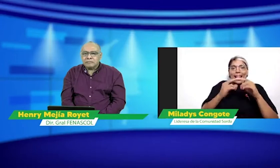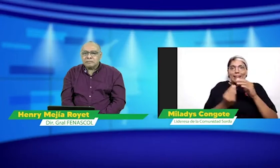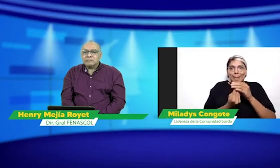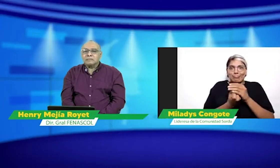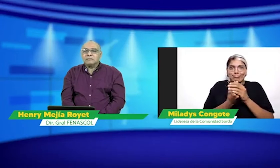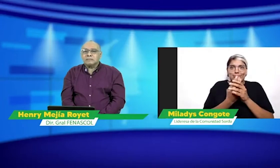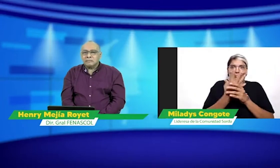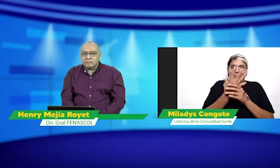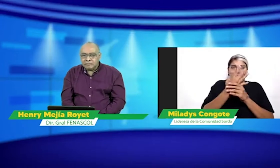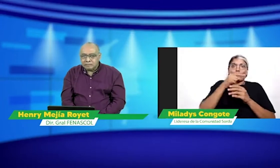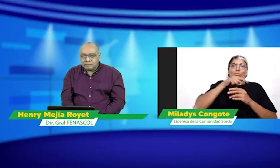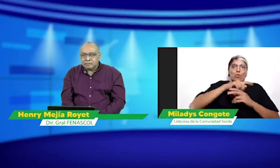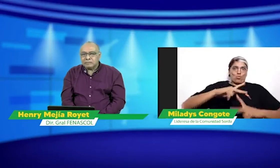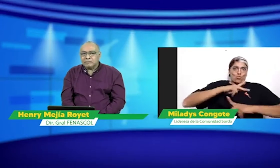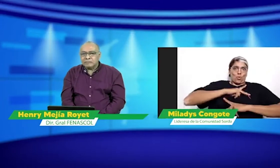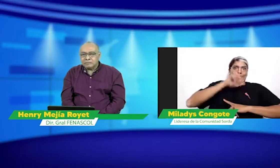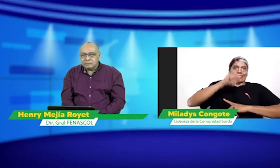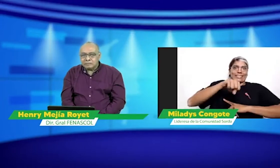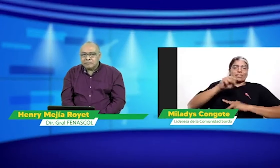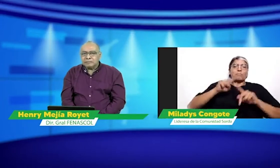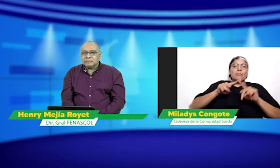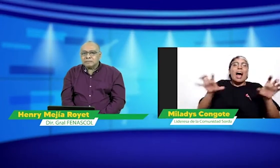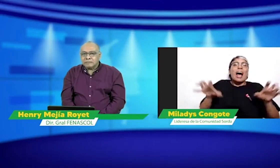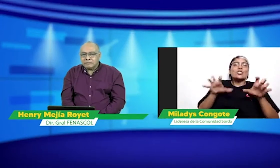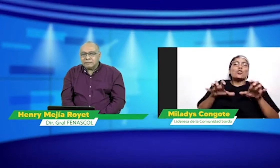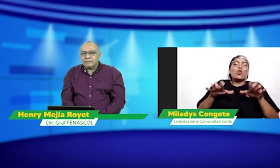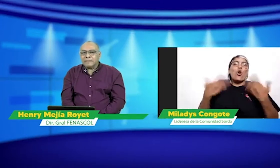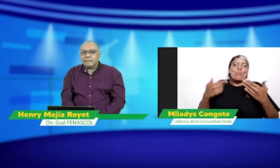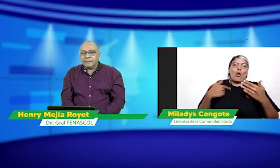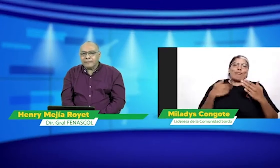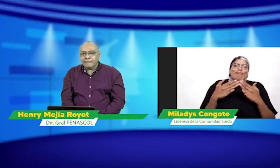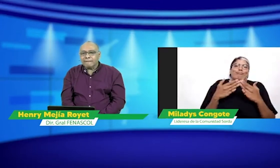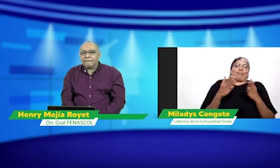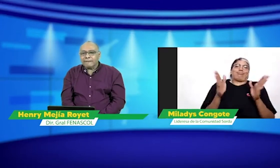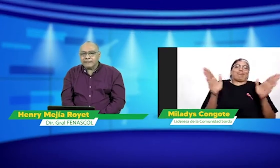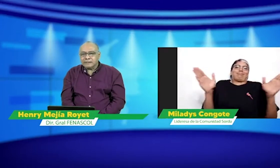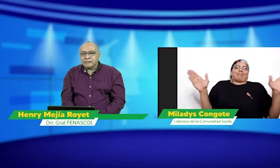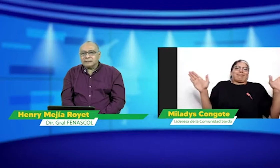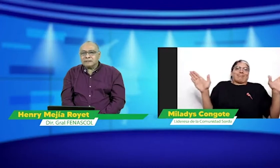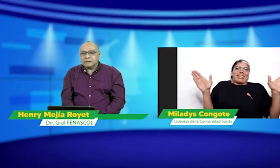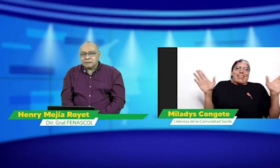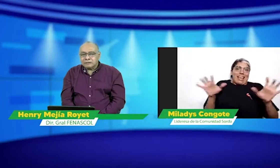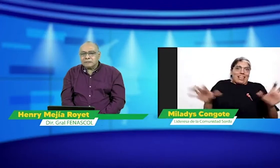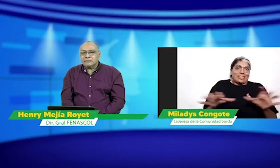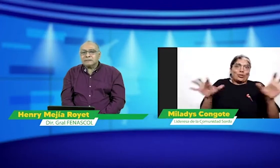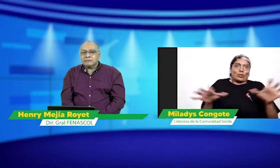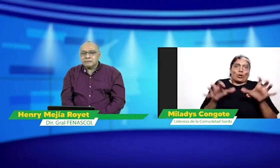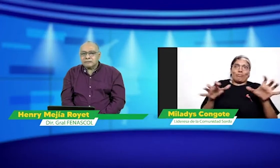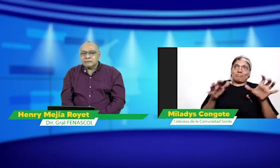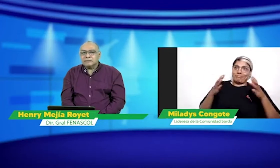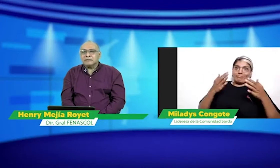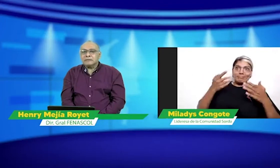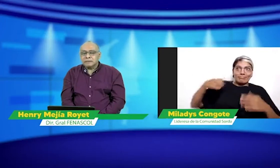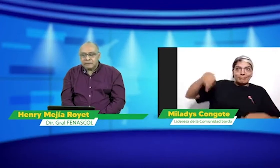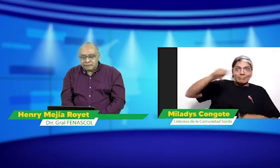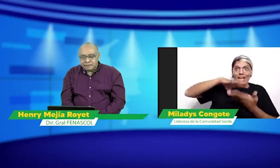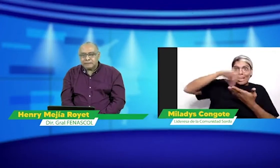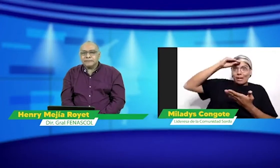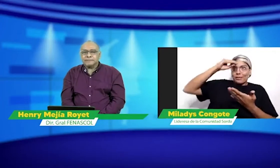tenemos efectivamente una lengua natural que es propia de nosotros, pero que yo la comparto. Más bien es